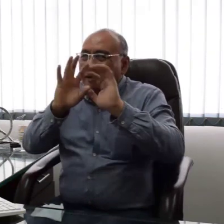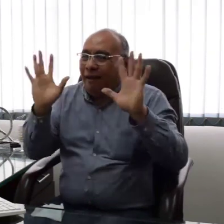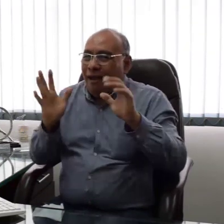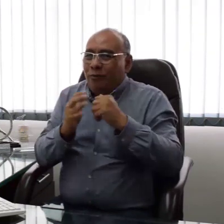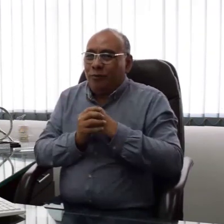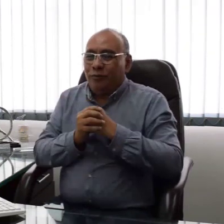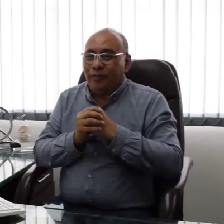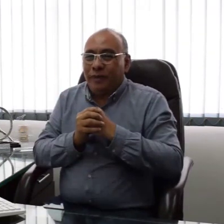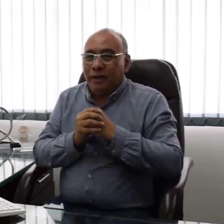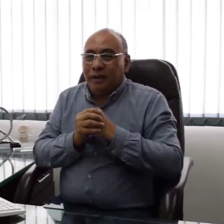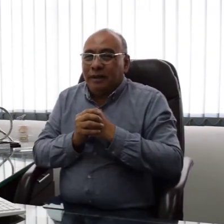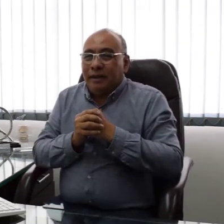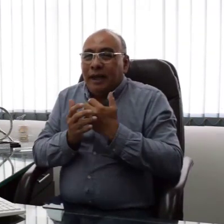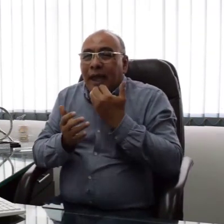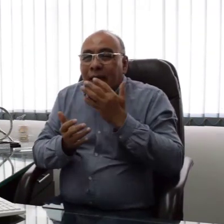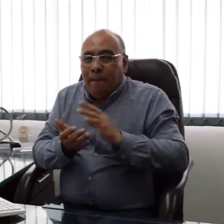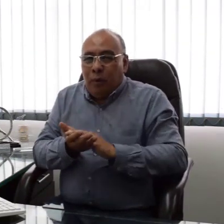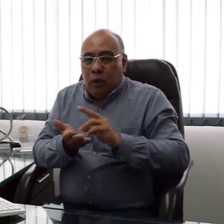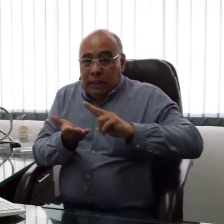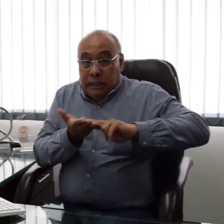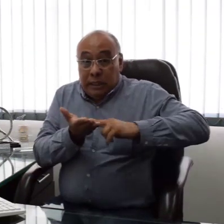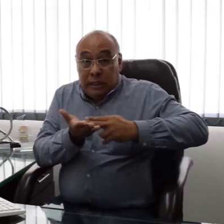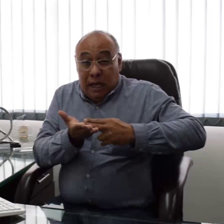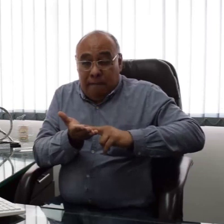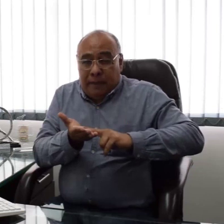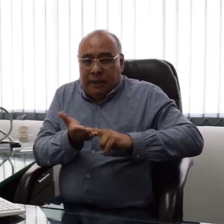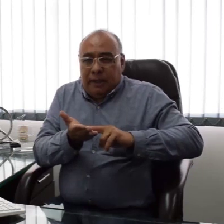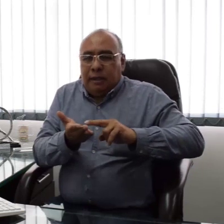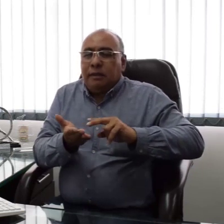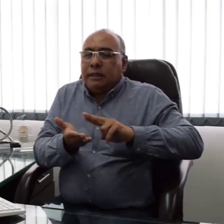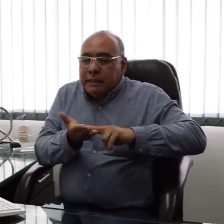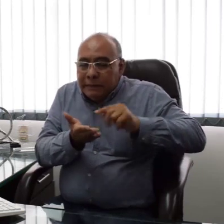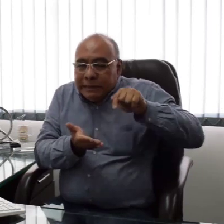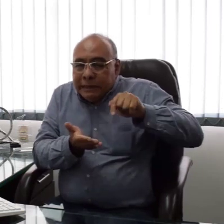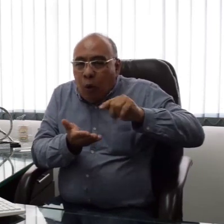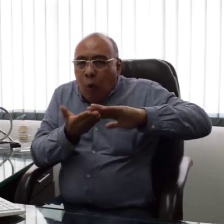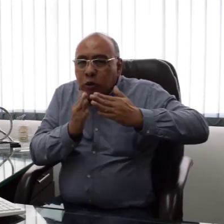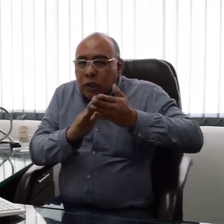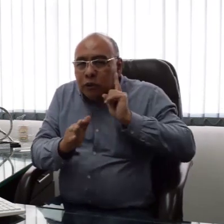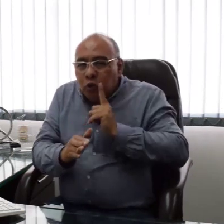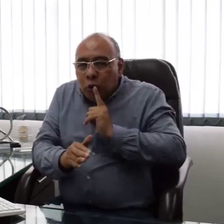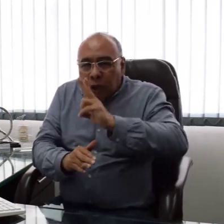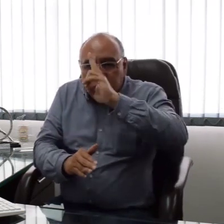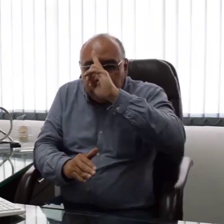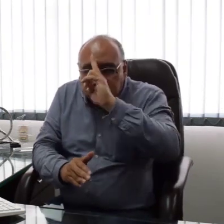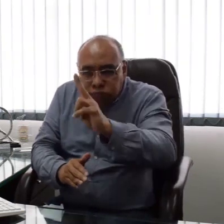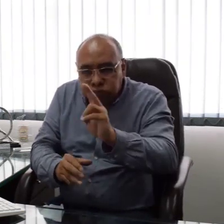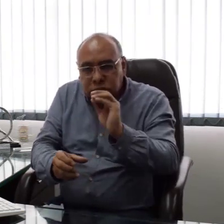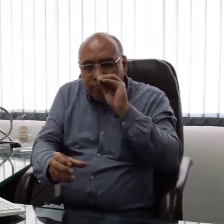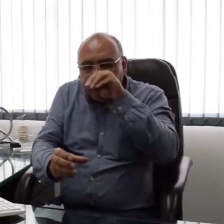Pero haremos una salvedad. Si un intérprete está vinculado profundamente con la comunidad sorda y con la Federación de Intérpretes de su